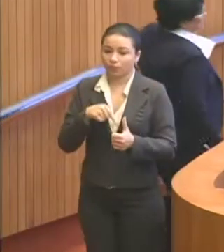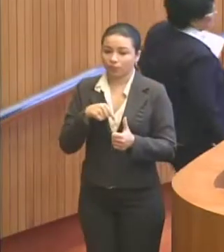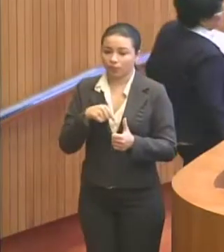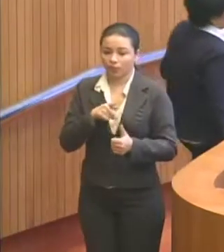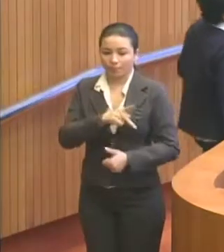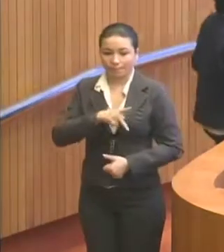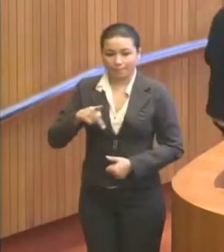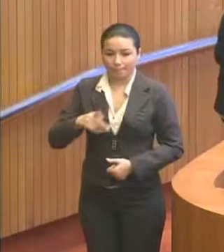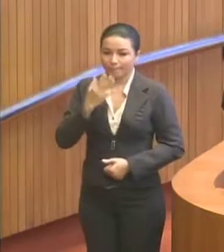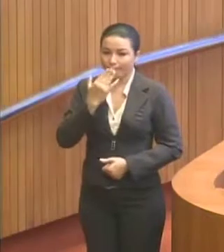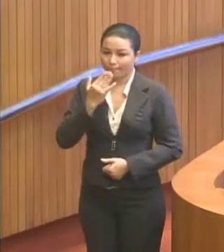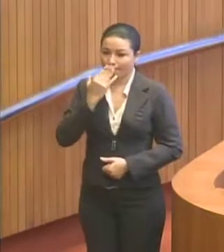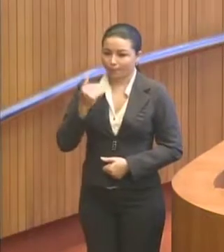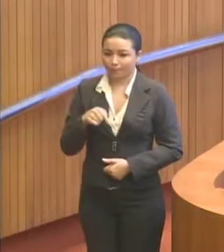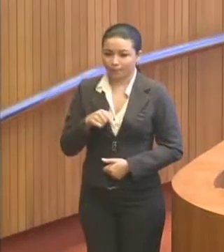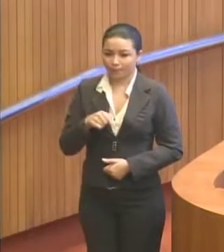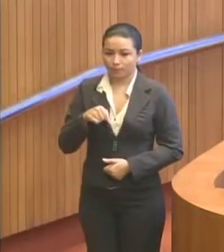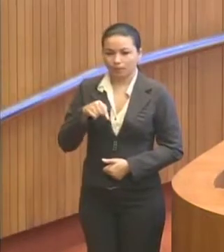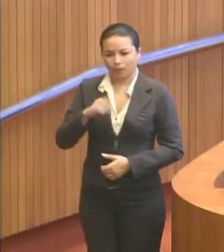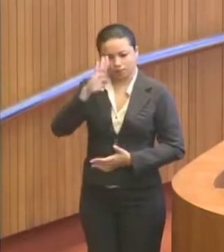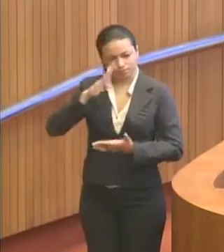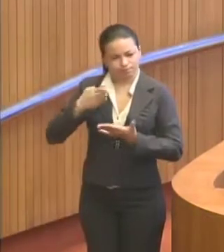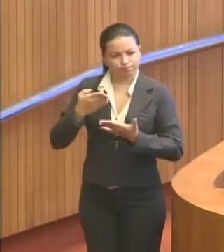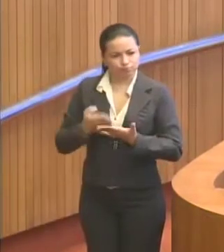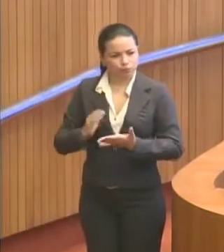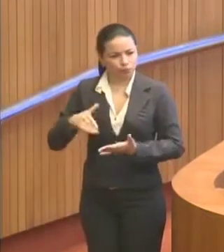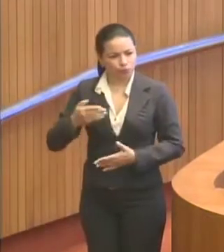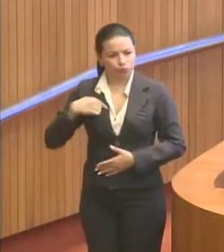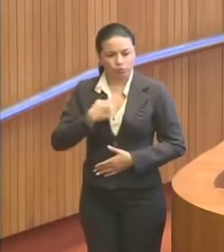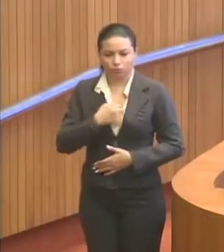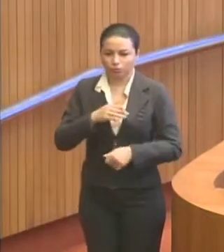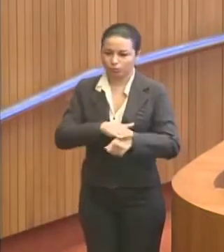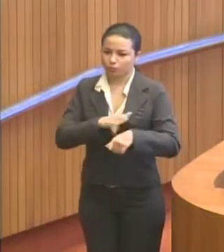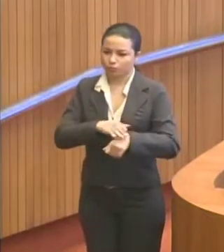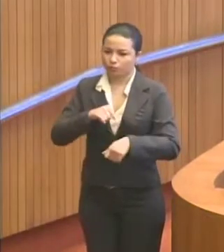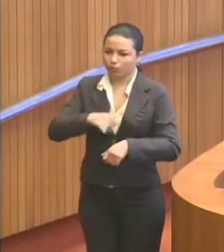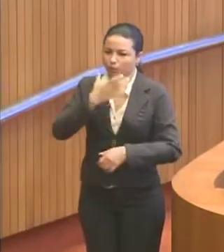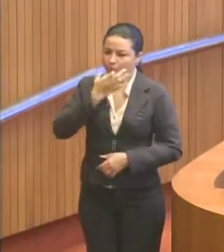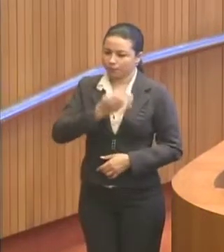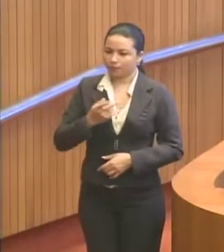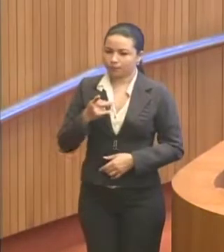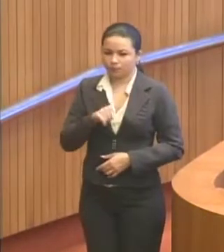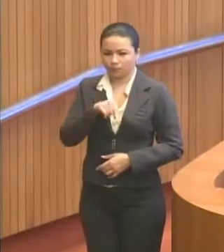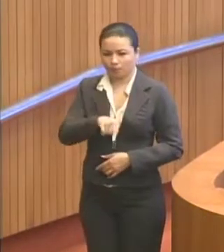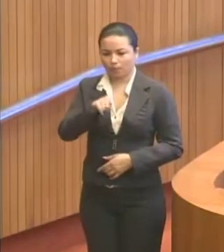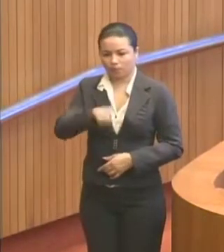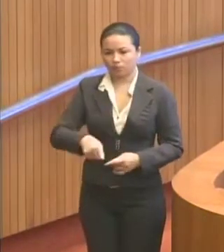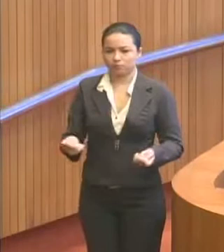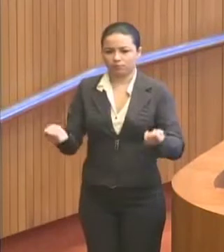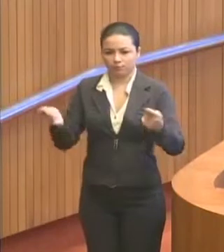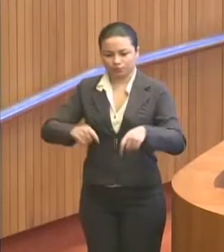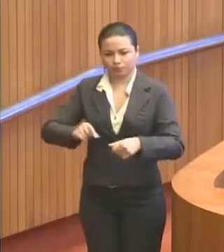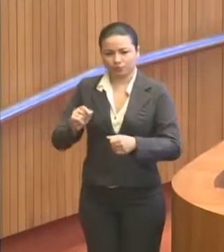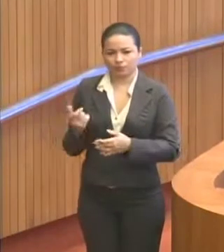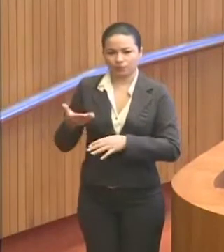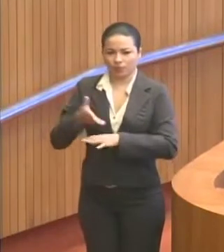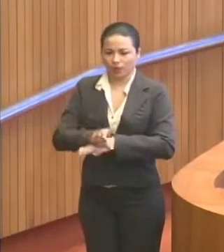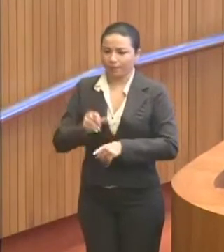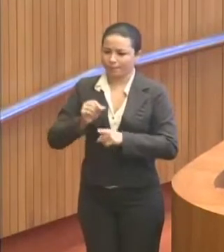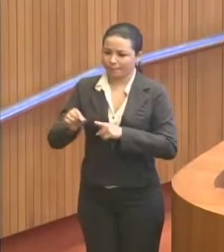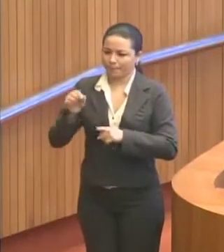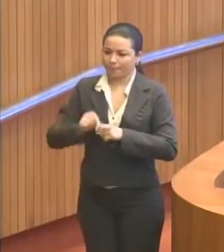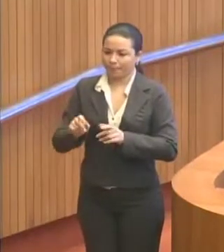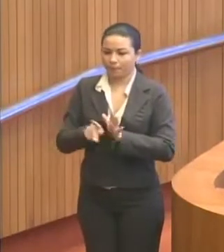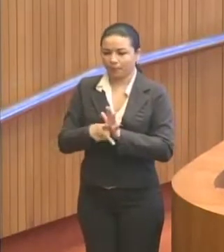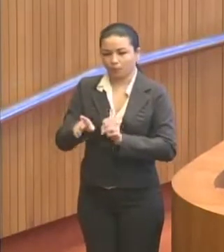ao presidente Sarney, que acreditou, quando nós levamos essa proposta para ele, que era possível levar para Pinheiro o curso de